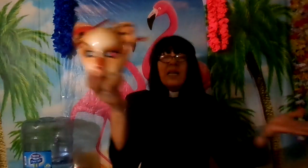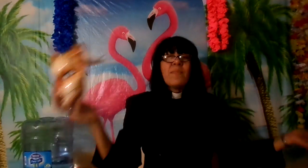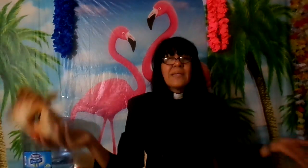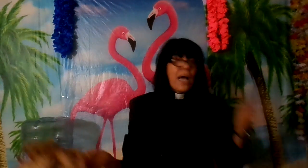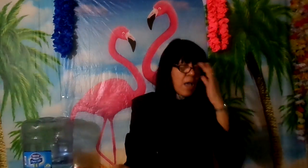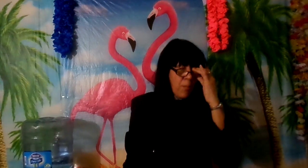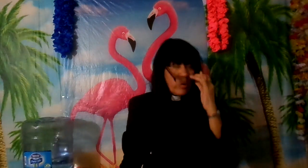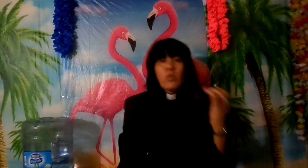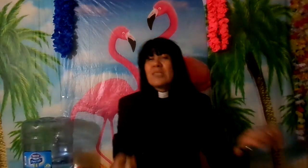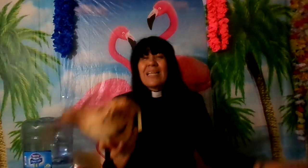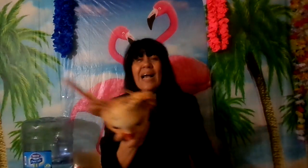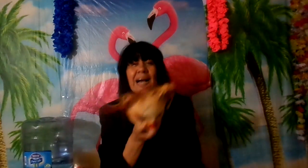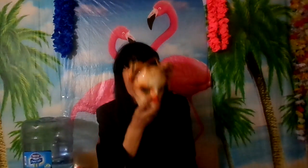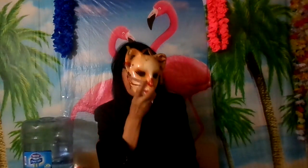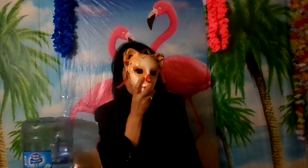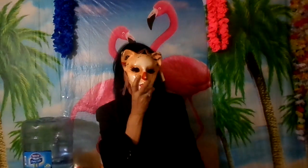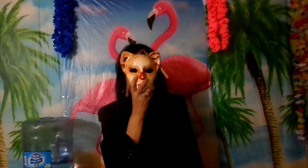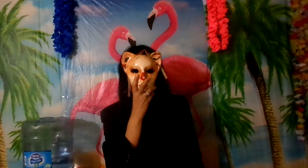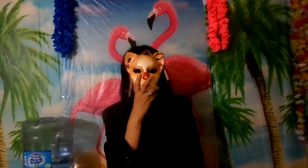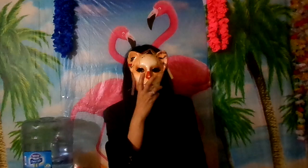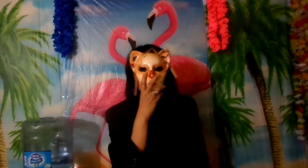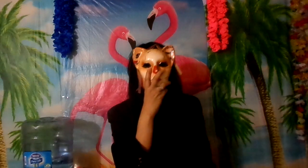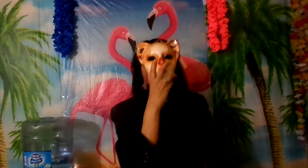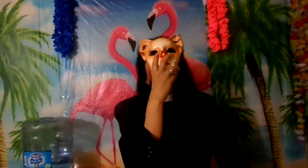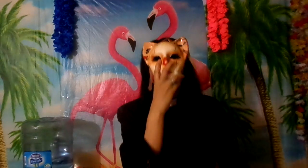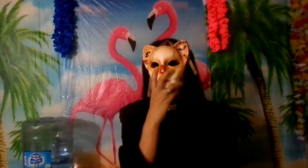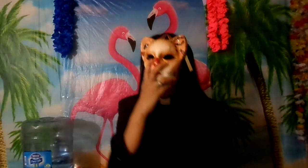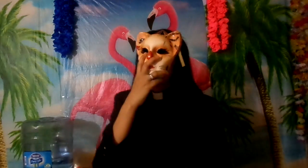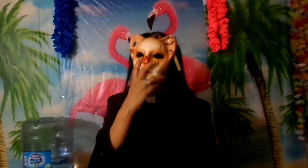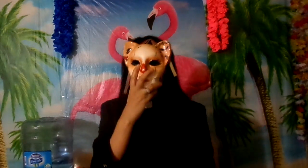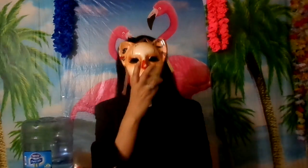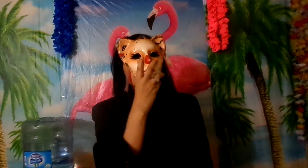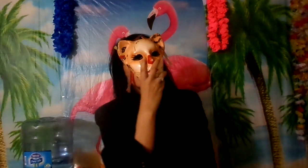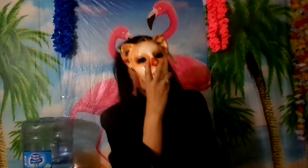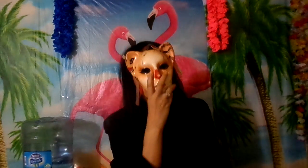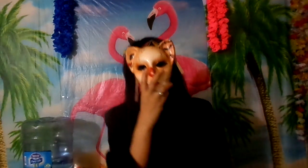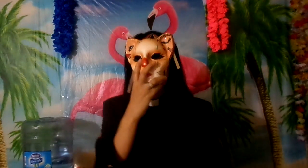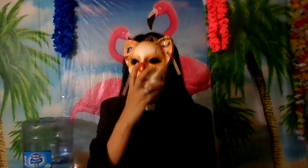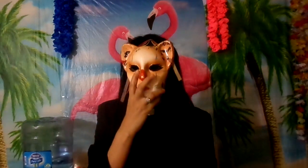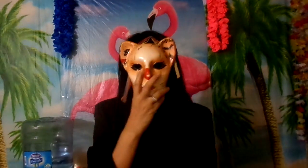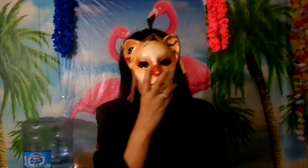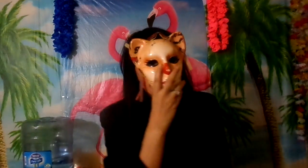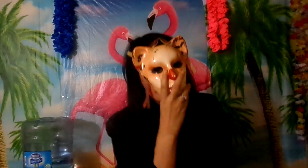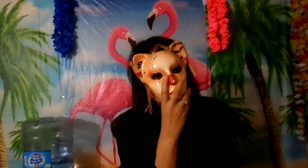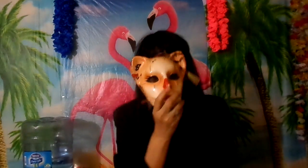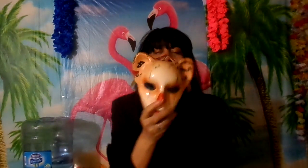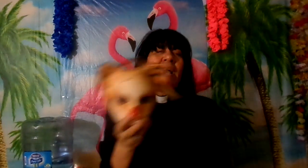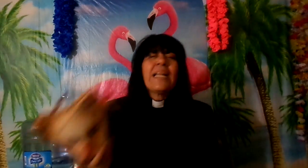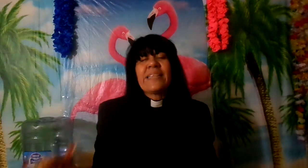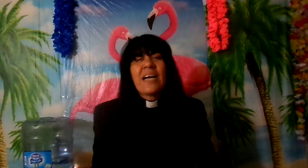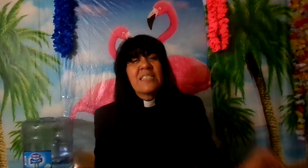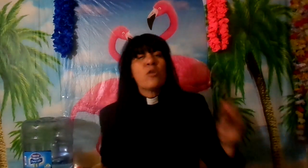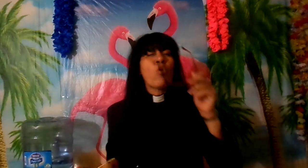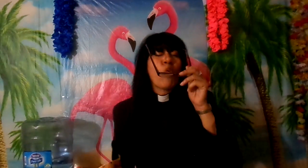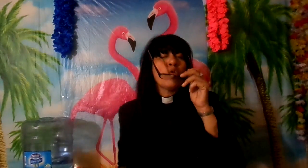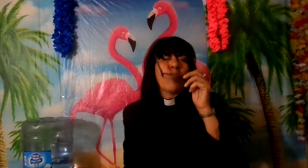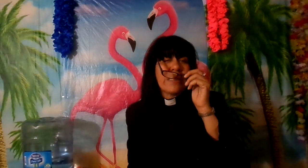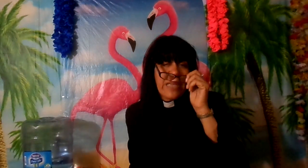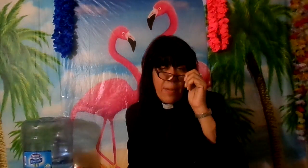hermanas poniéndose las caretas y se paran en el frente hacer las pantomimas y ya ahí le están haciendo un culto al diablo